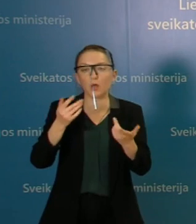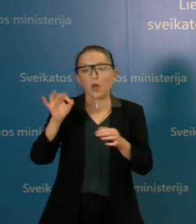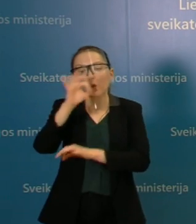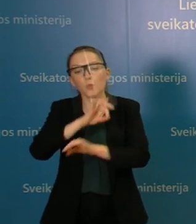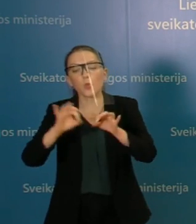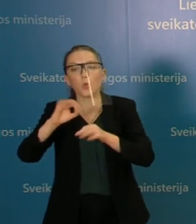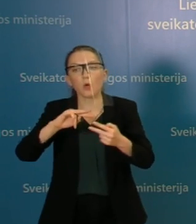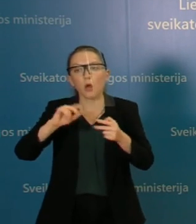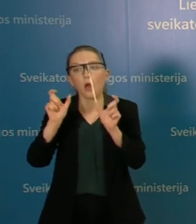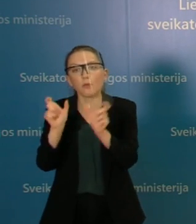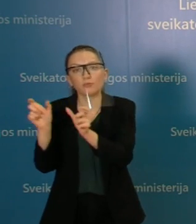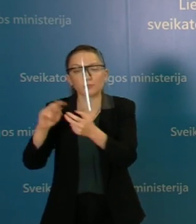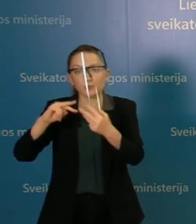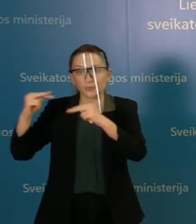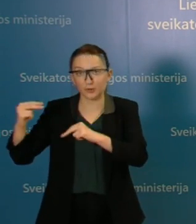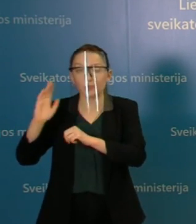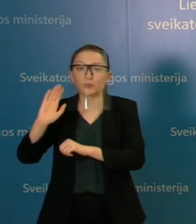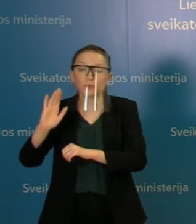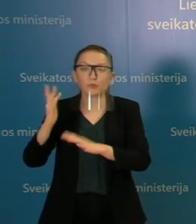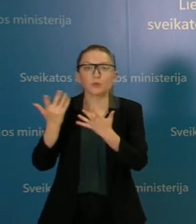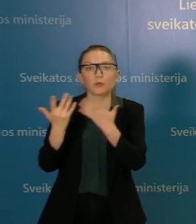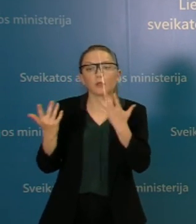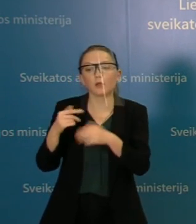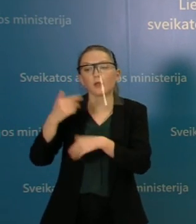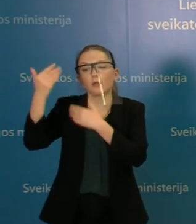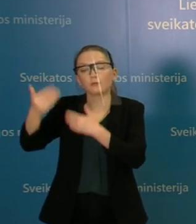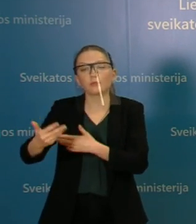apribojimą ir kiek tokie priemonė gali galiuoti laiko?